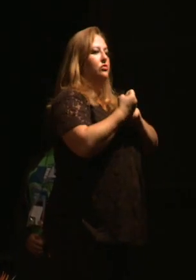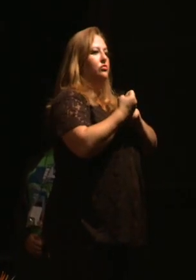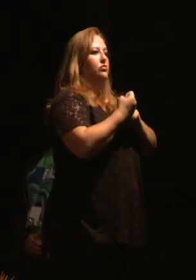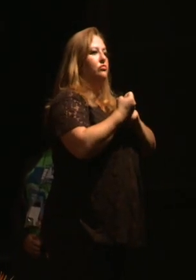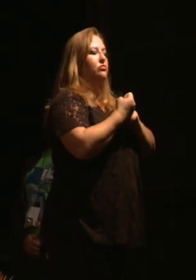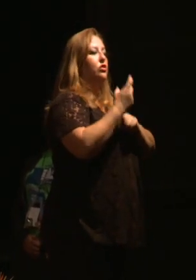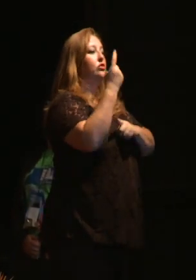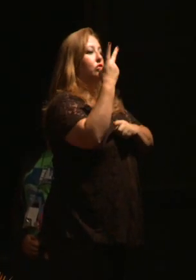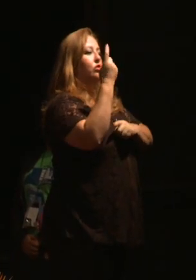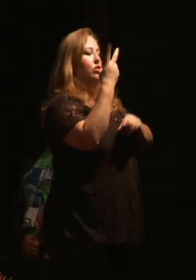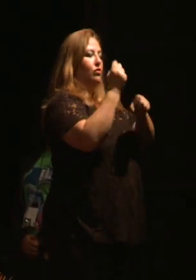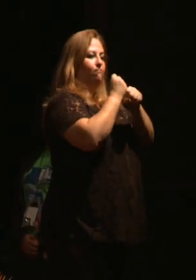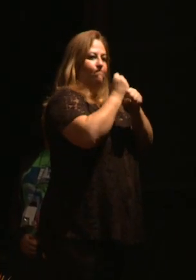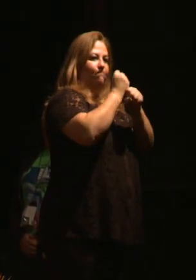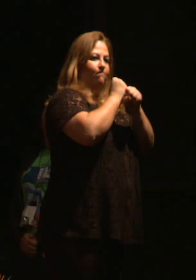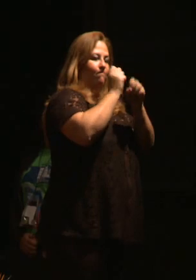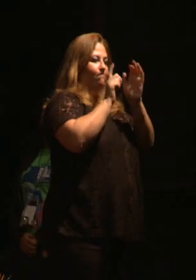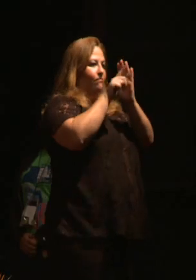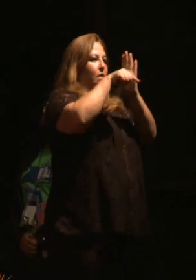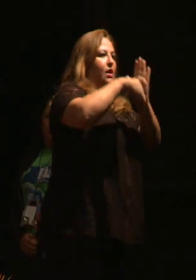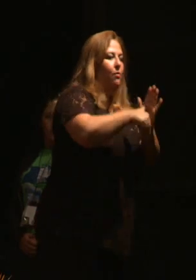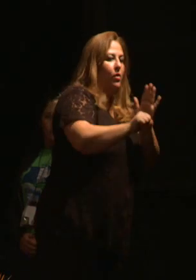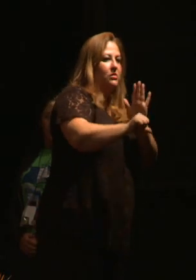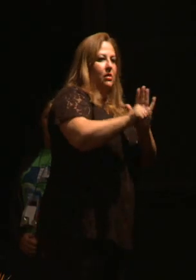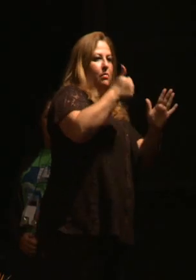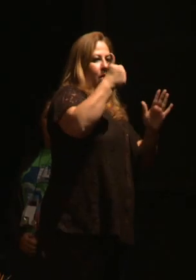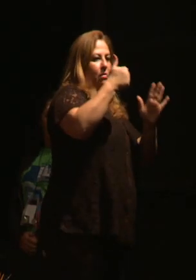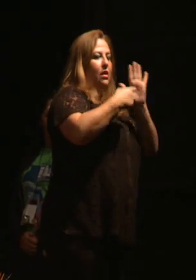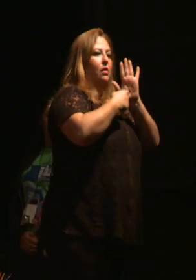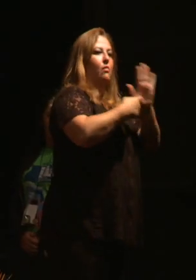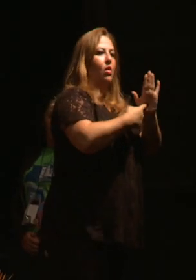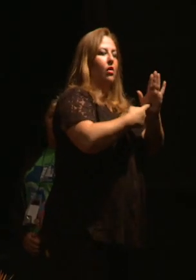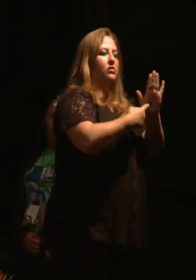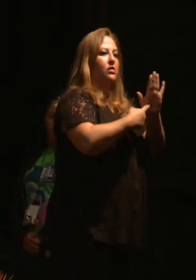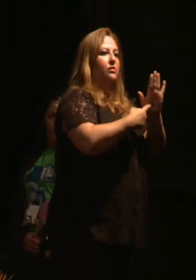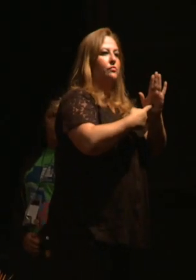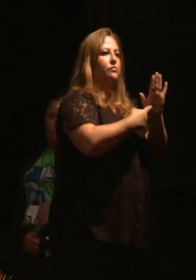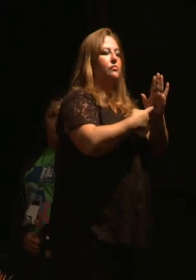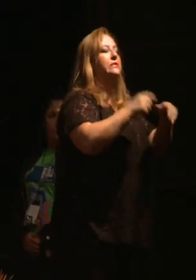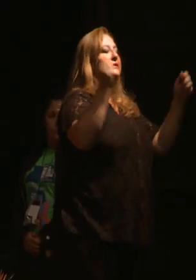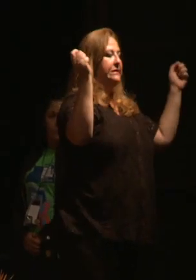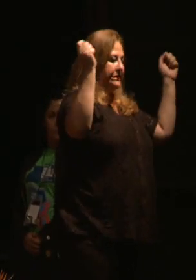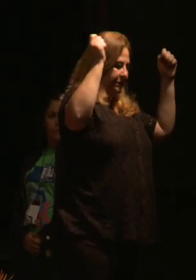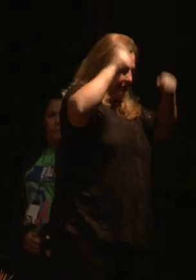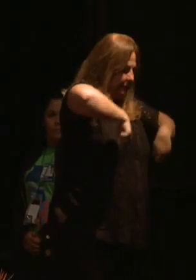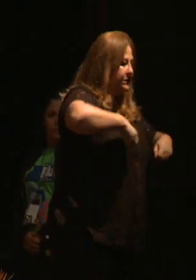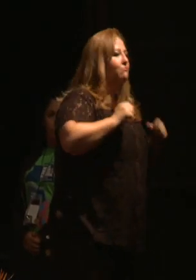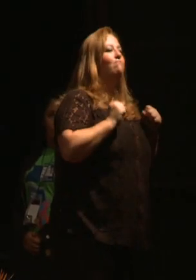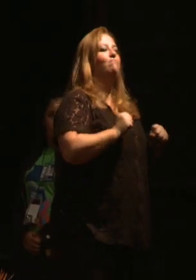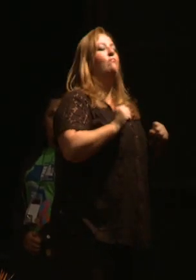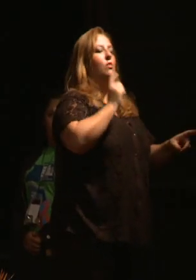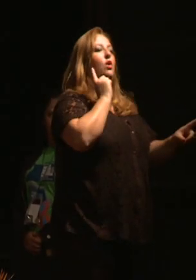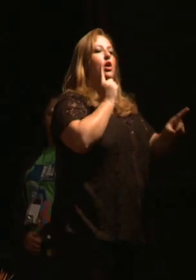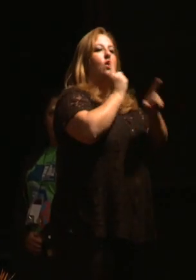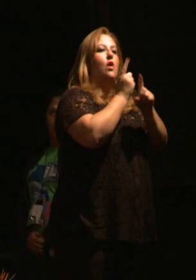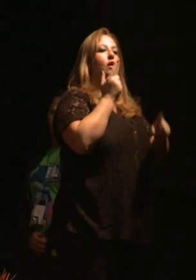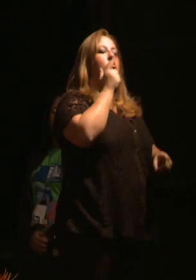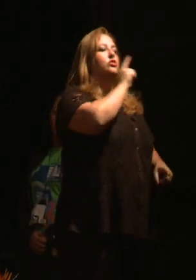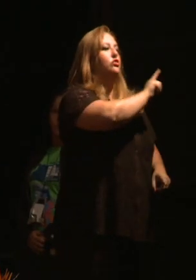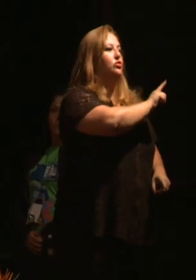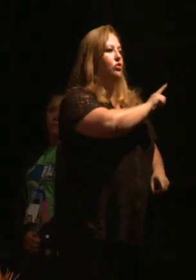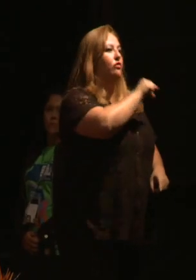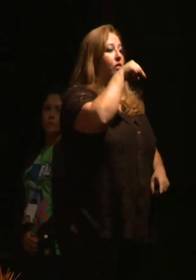Doze anos após a primeira amostra, poder nos encontrarmos de novo aqui no Anhembi,